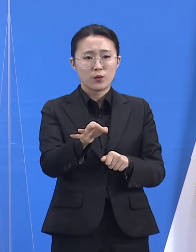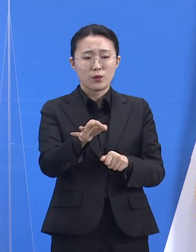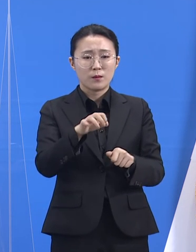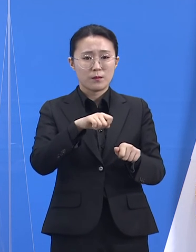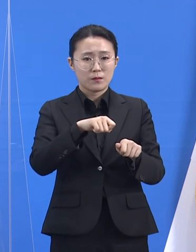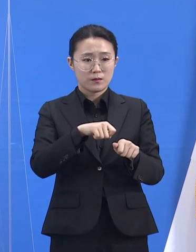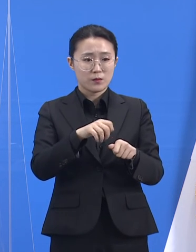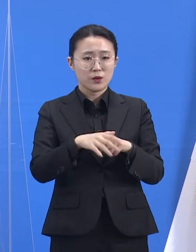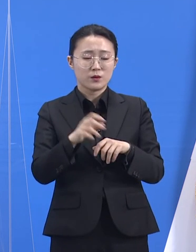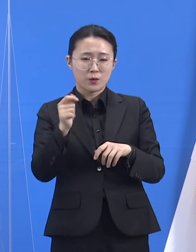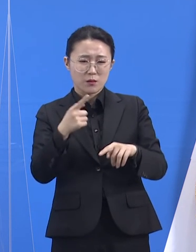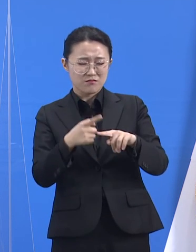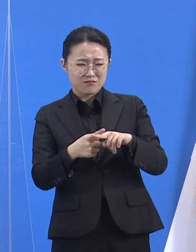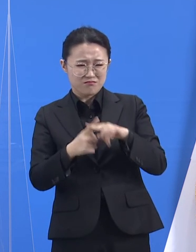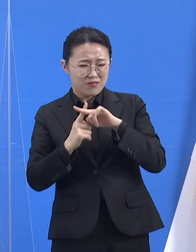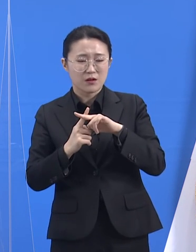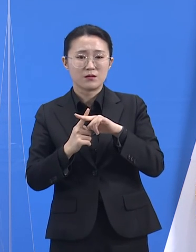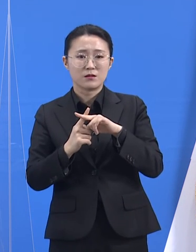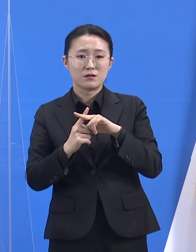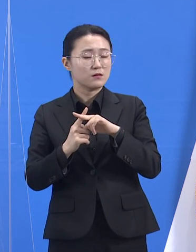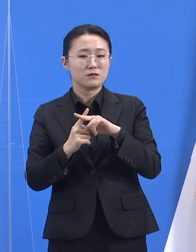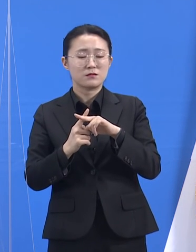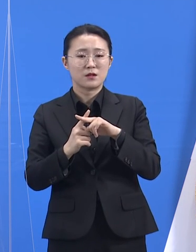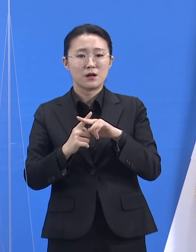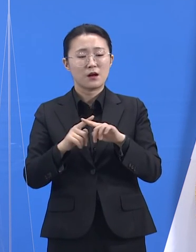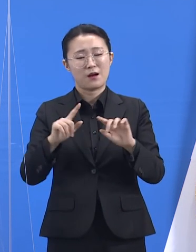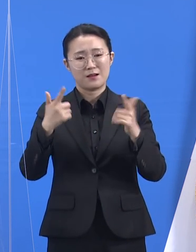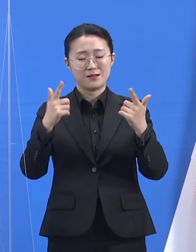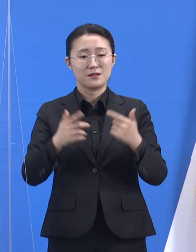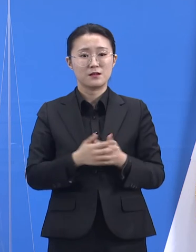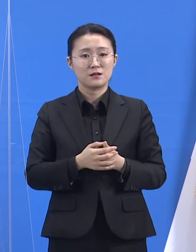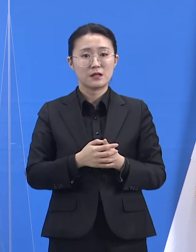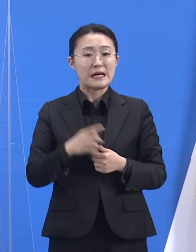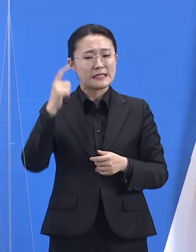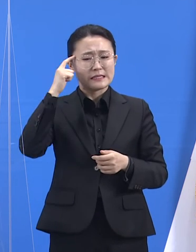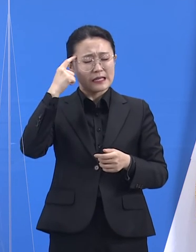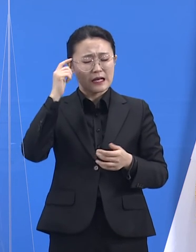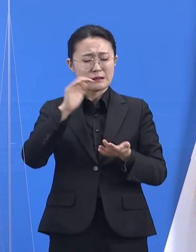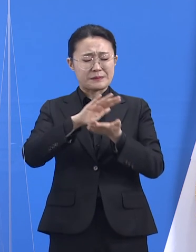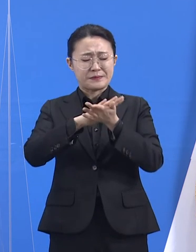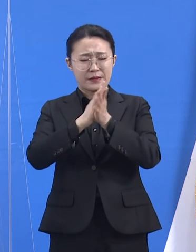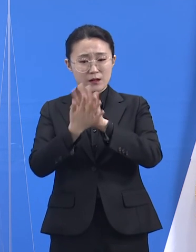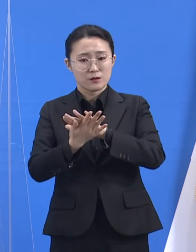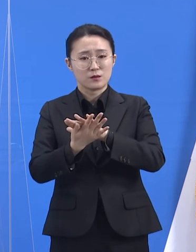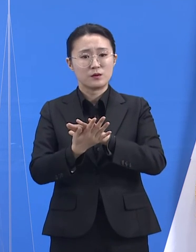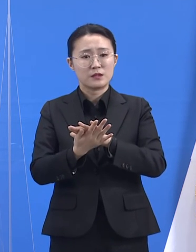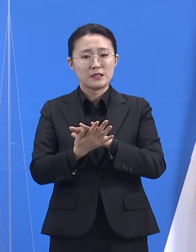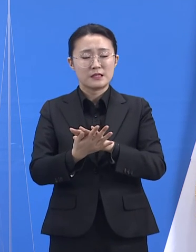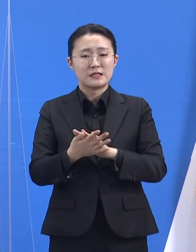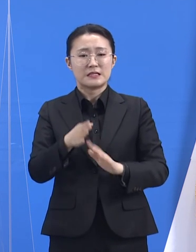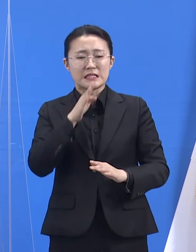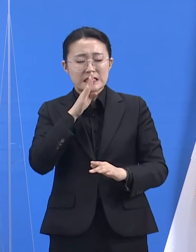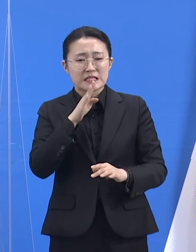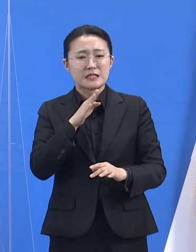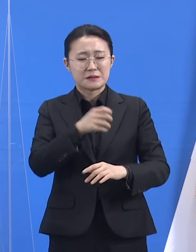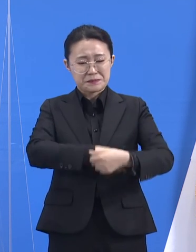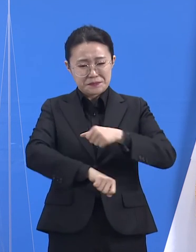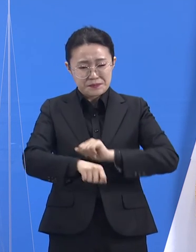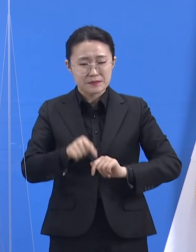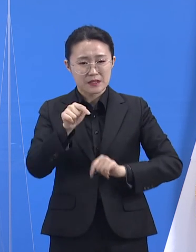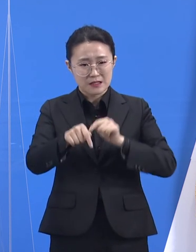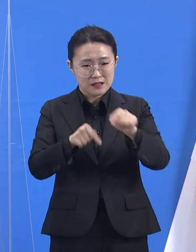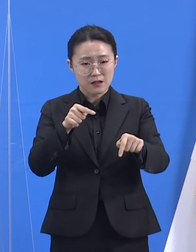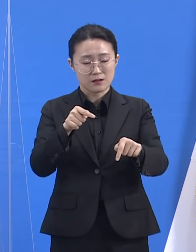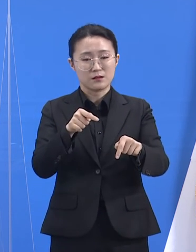부과하는 것에 있지는 않습니다. 그만큼 인식을 제구하고 실천을 높이는 것이 우리 사회에 시급하다고 이해하시면